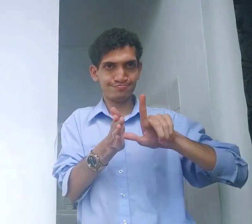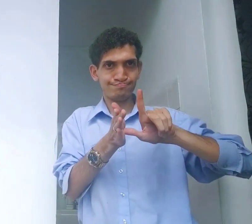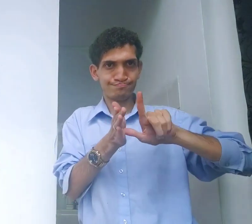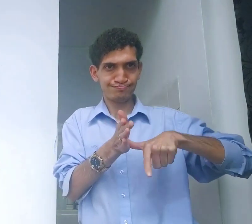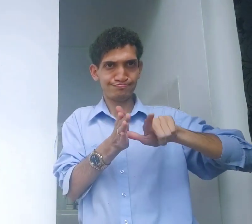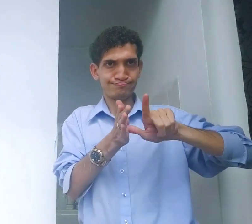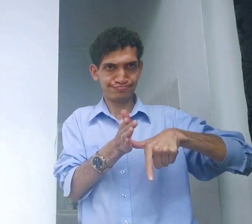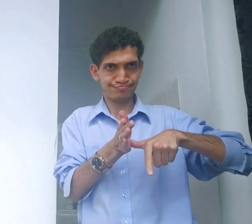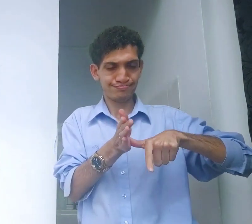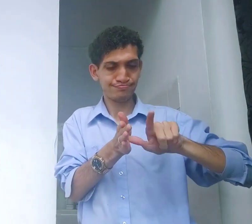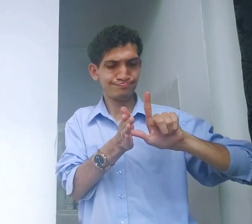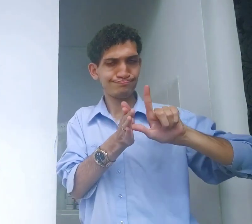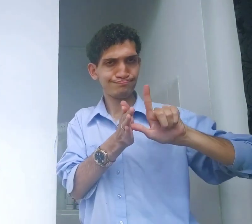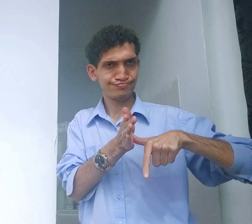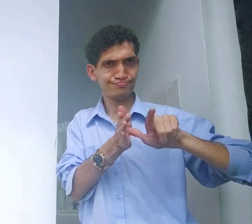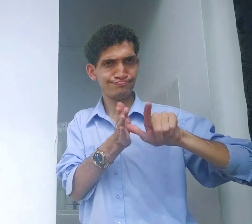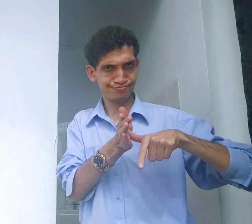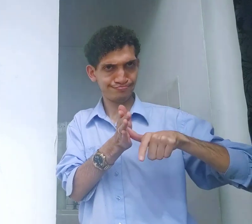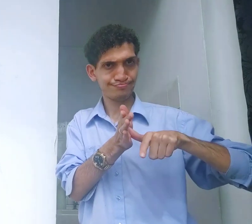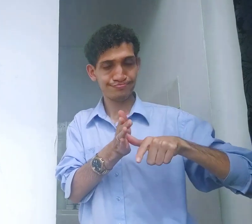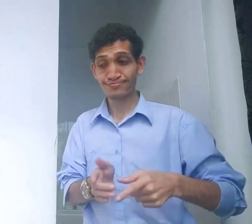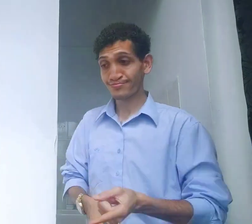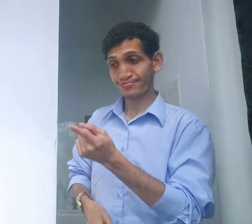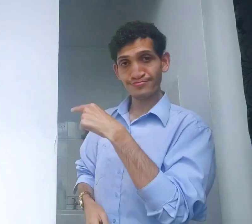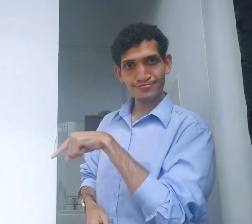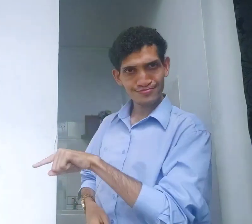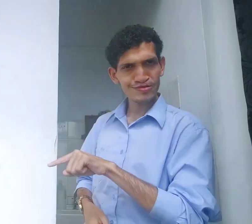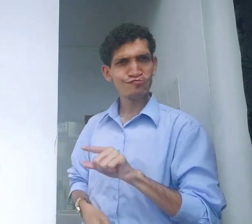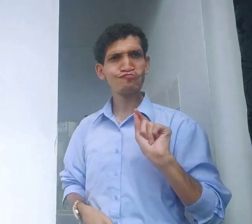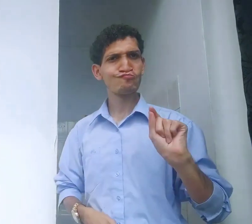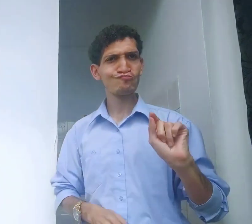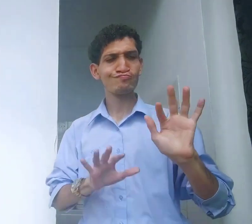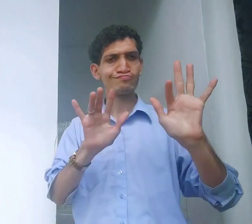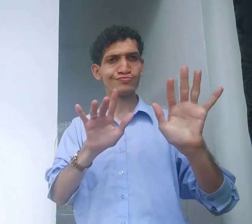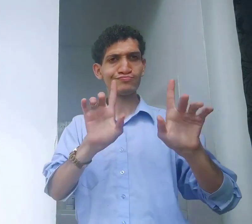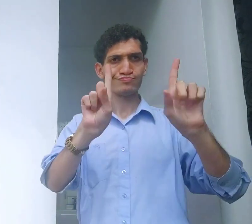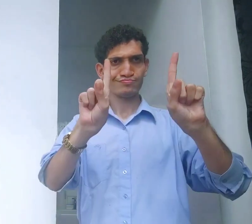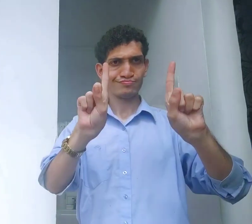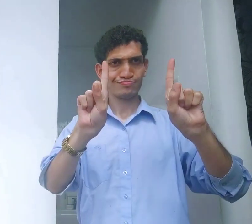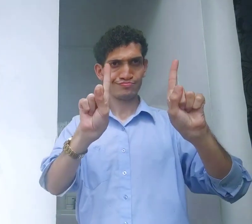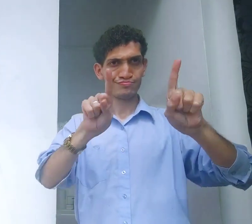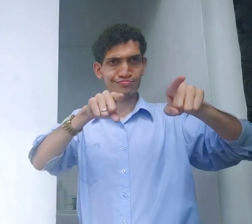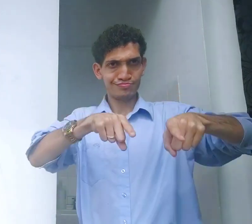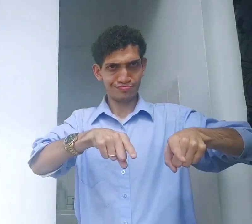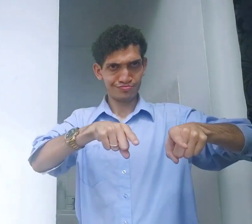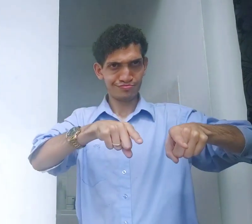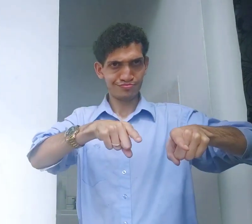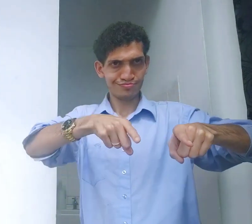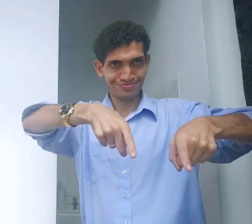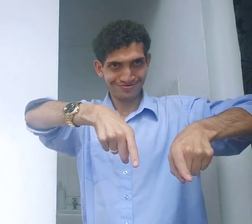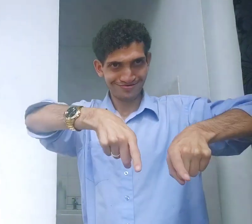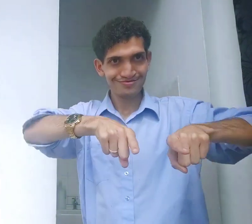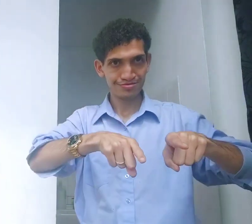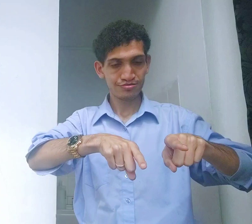mão assim, a movimentação é essa, dessa forma. E esse de baixo, as mãos estão assim, nessa posição,